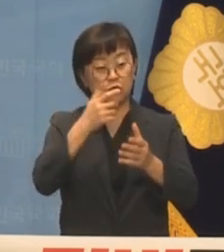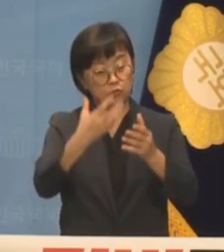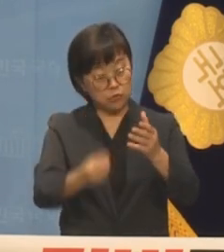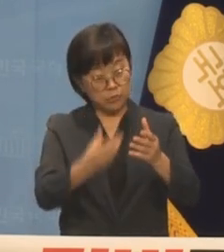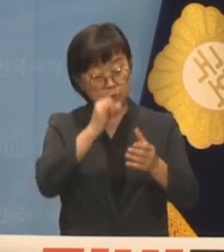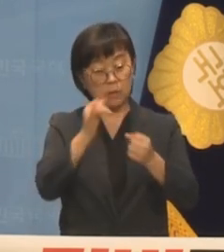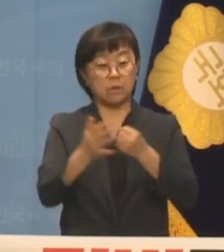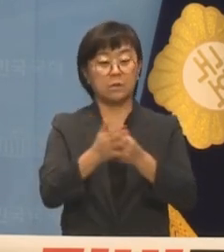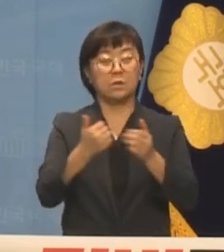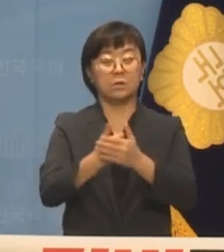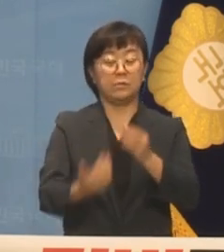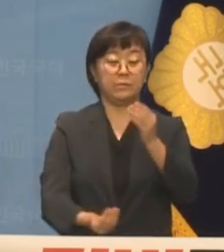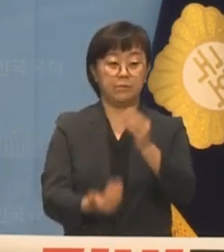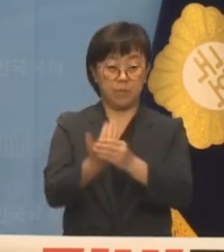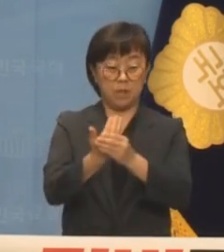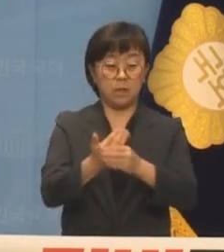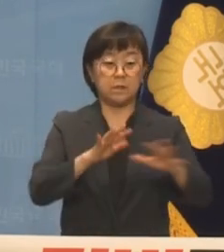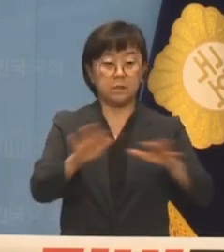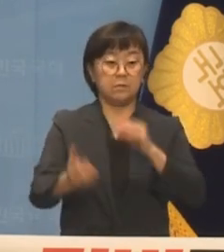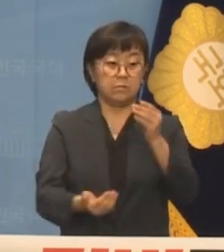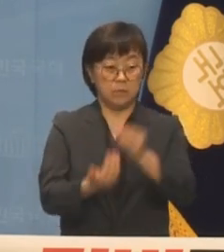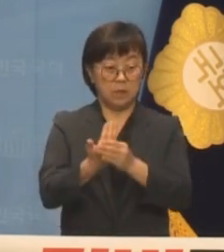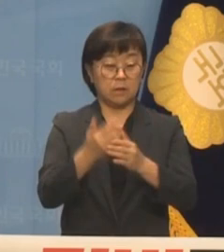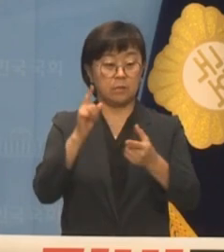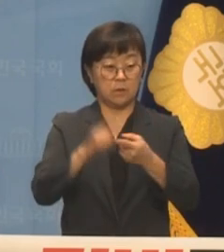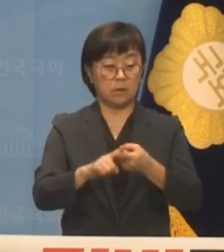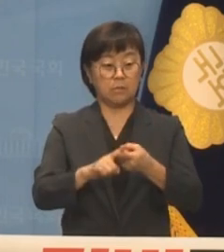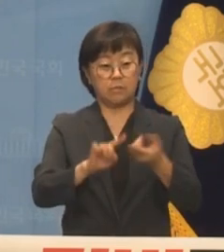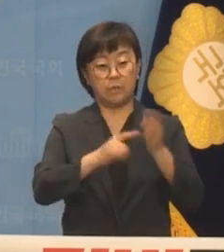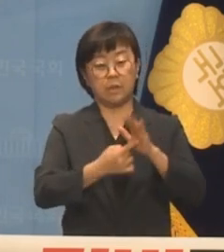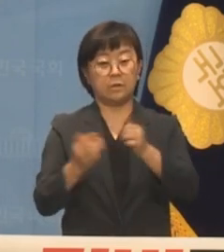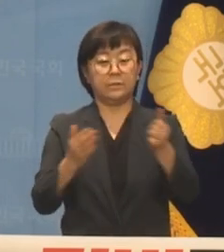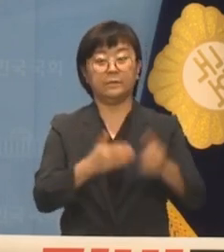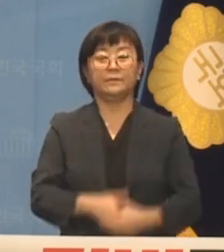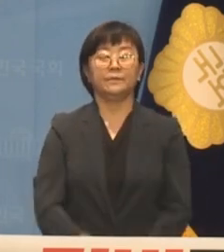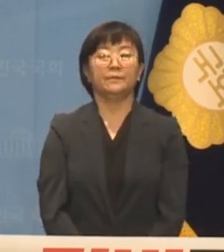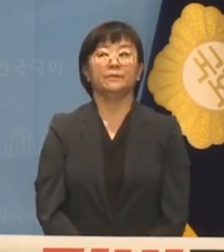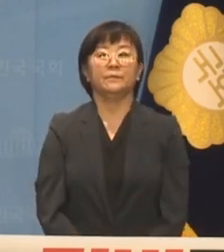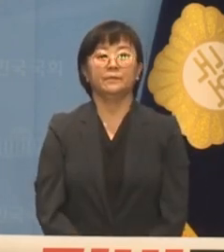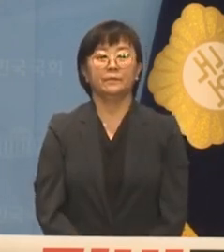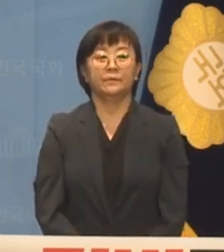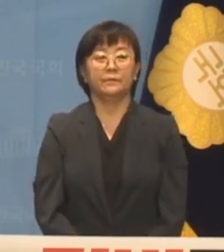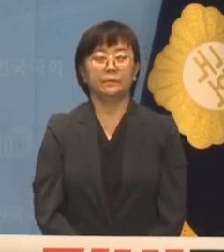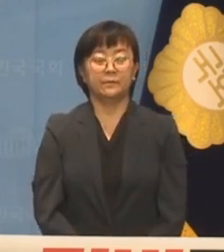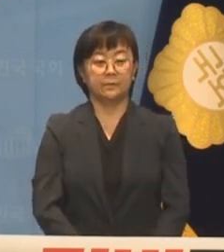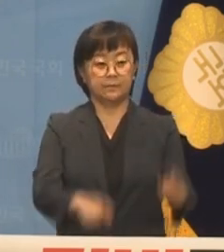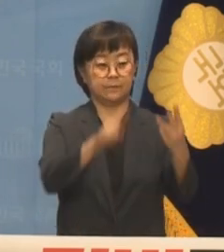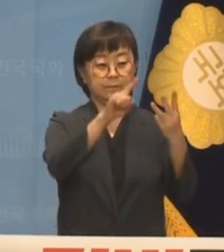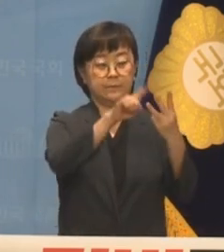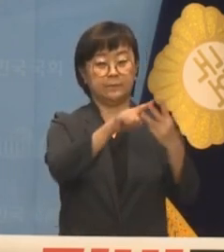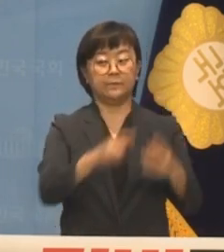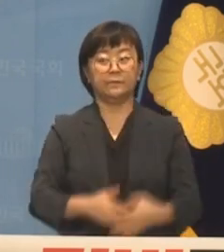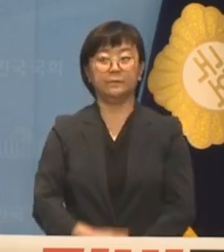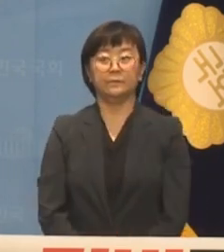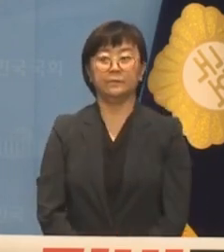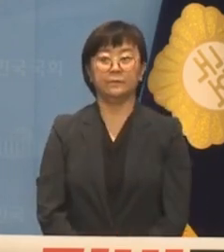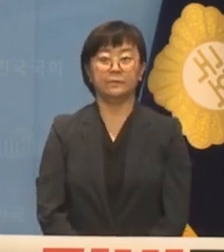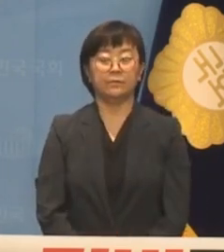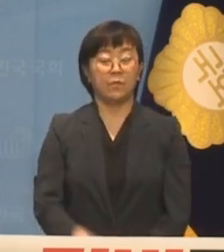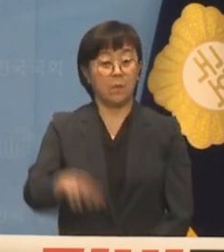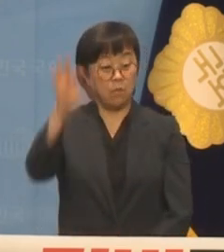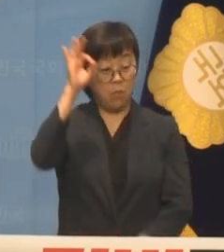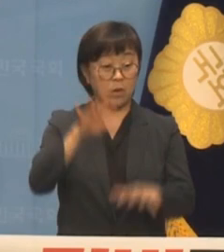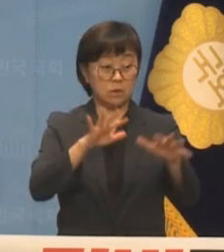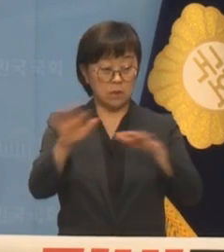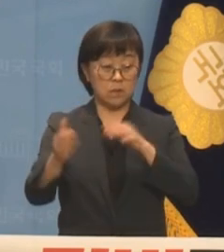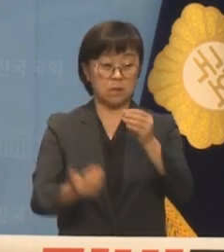그래서 그 촉발 지진을 발생시켰는지를 밝혀주시기 바랍니다 둘째, 포항